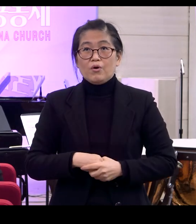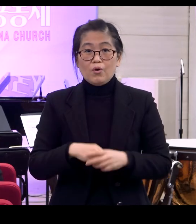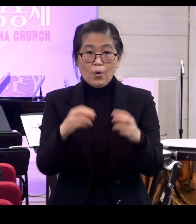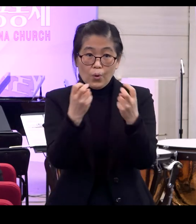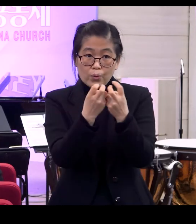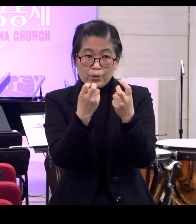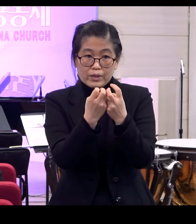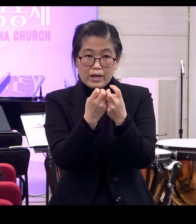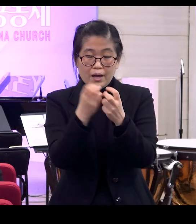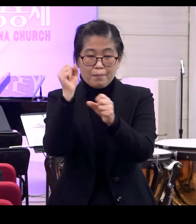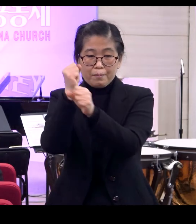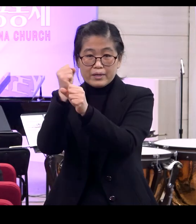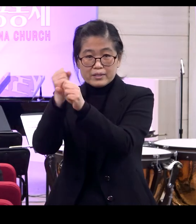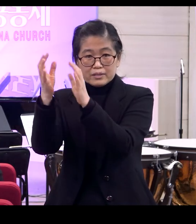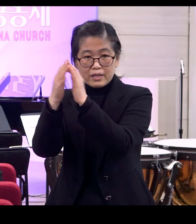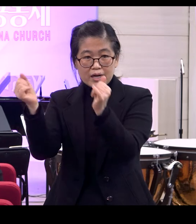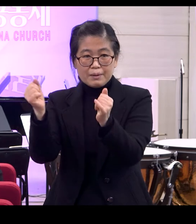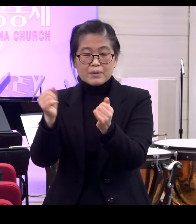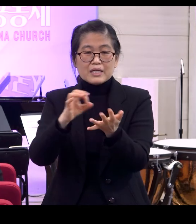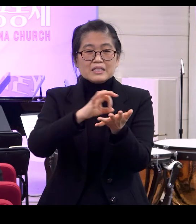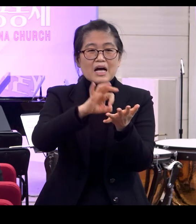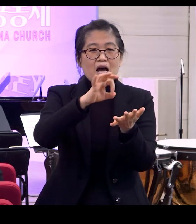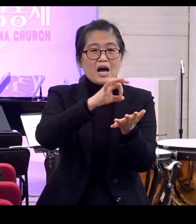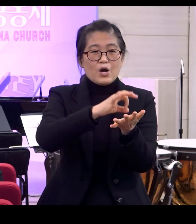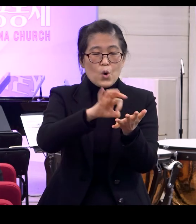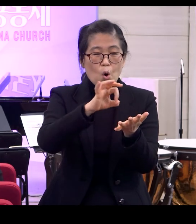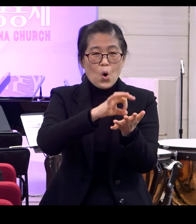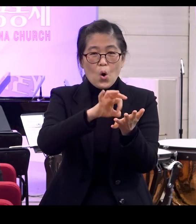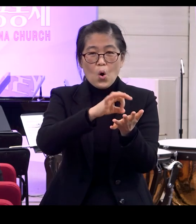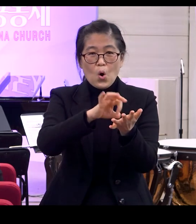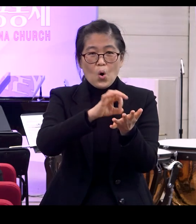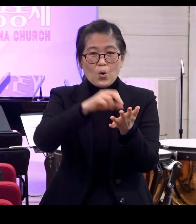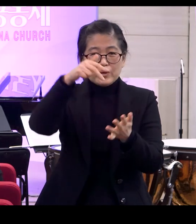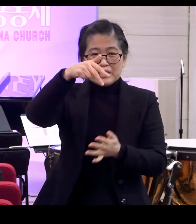제작자가 말씀하신 사용지침서 이 제품은 이렇게 쓰셔야 합니다